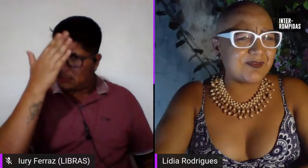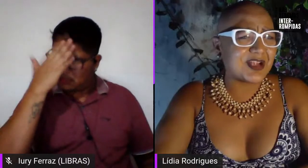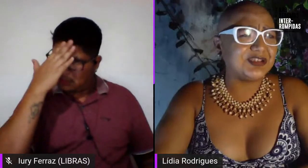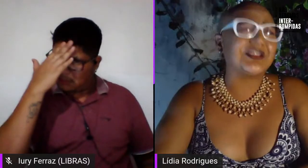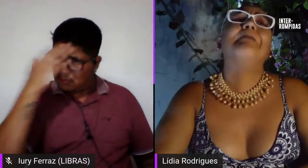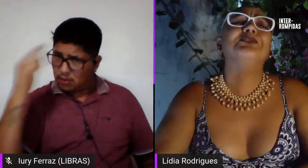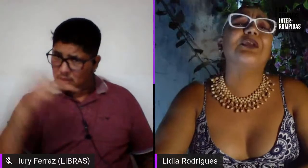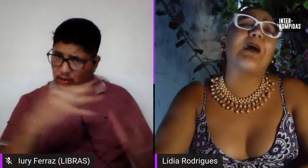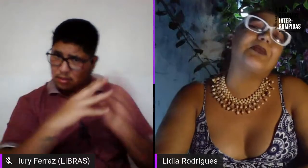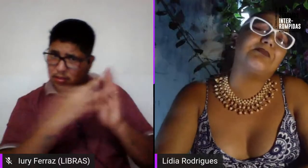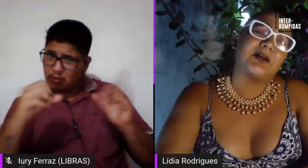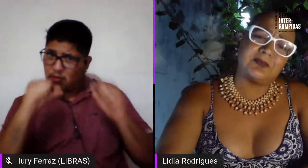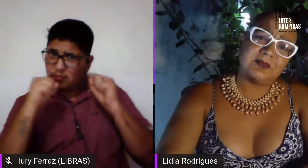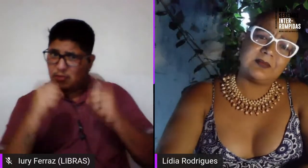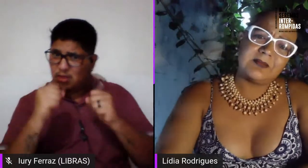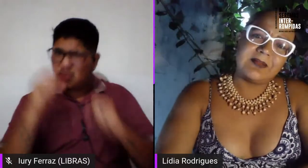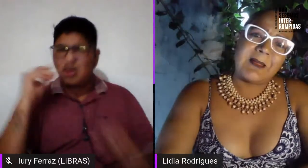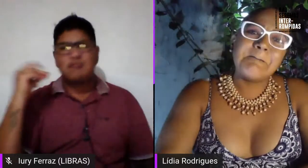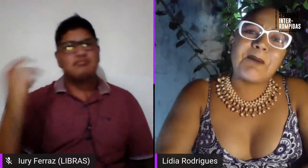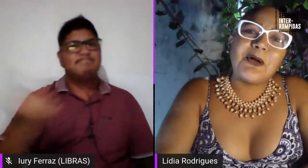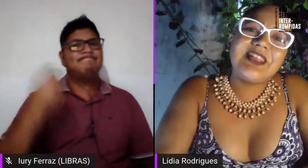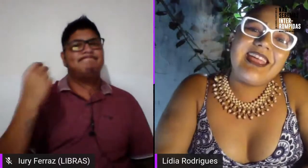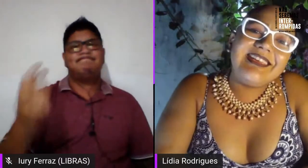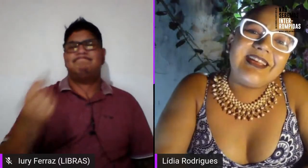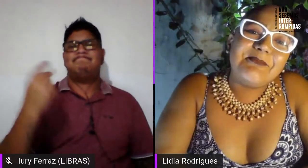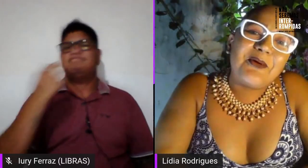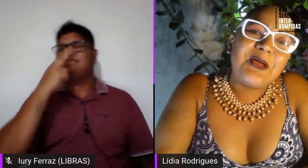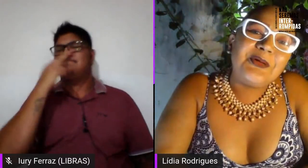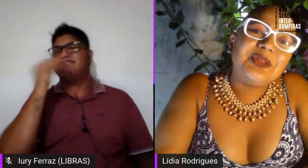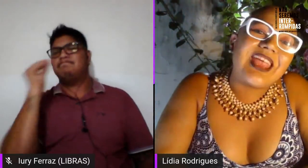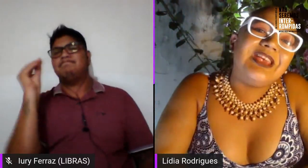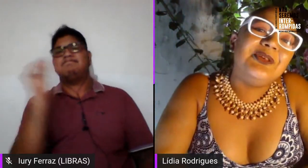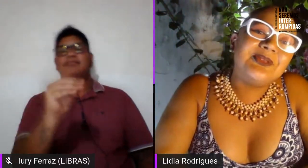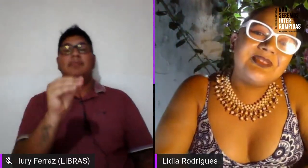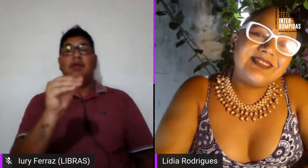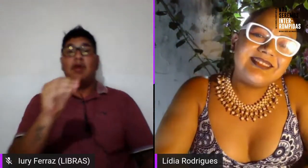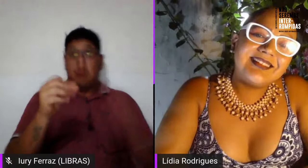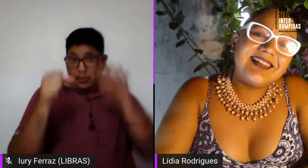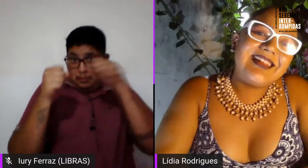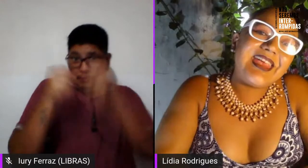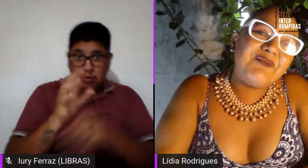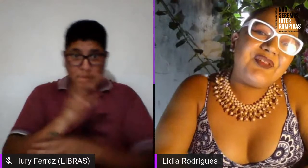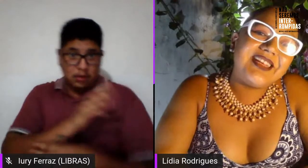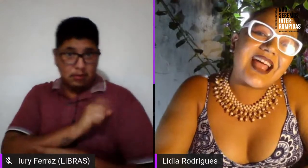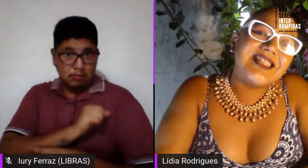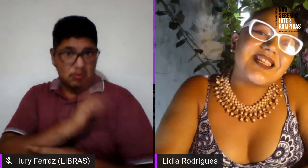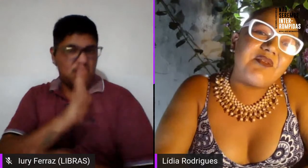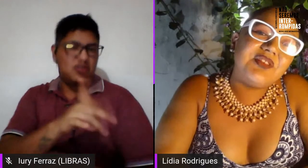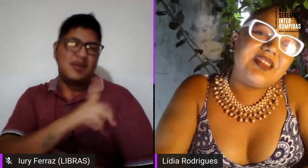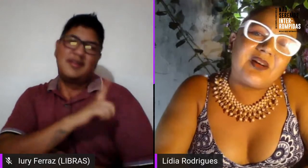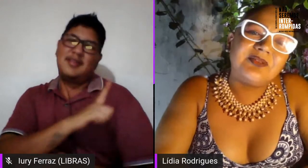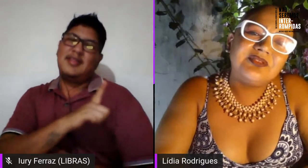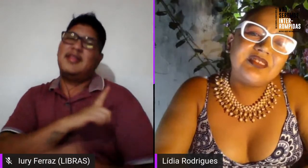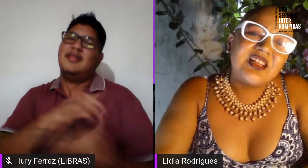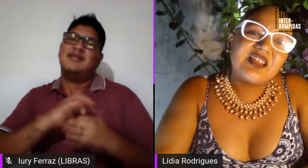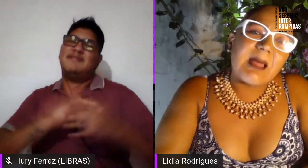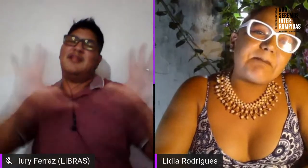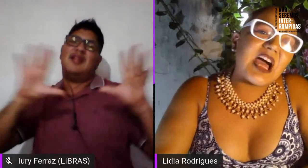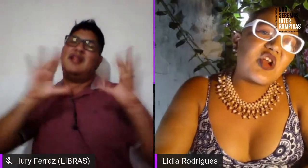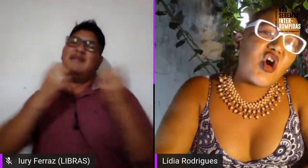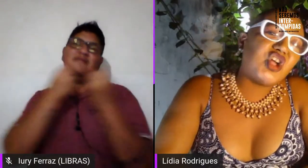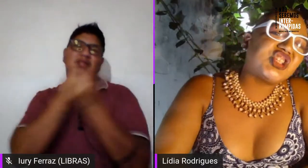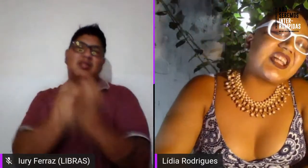modelo de poder faz tempos que eu abri mão poder e amor eu tenho livre da escravidão